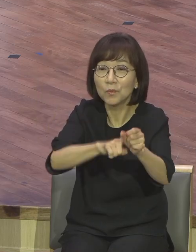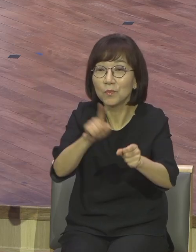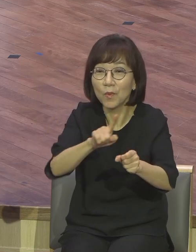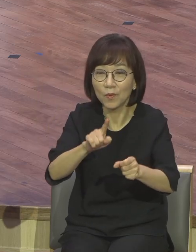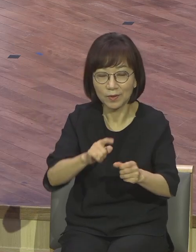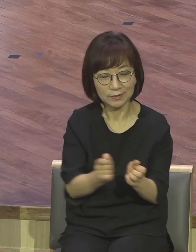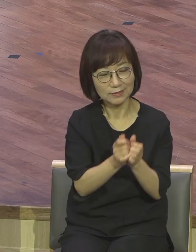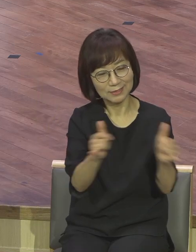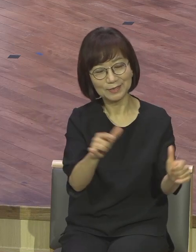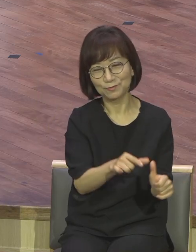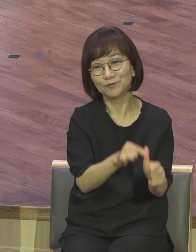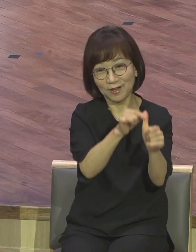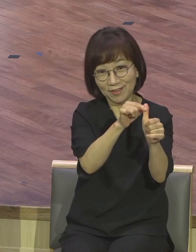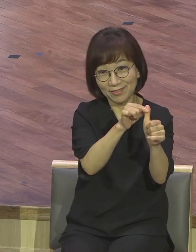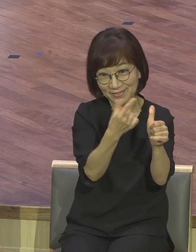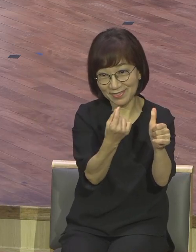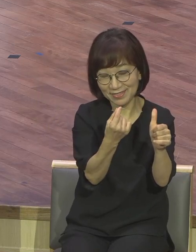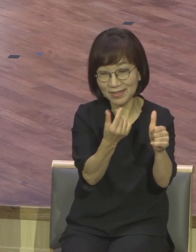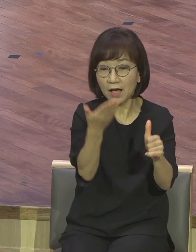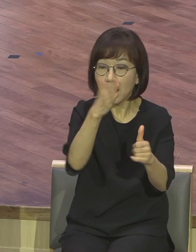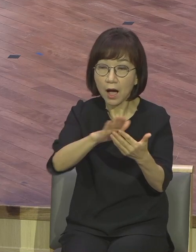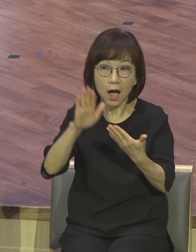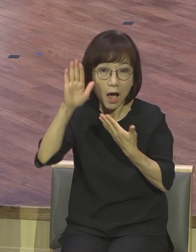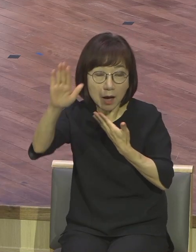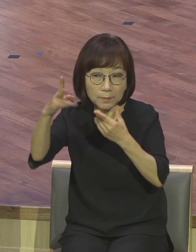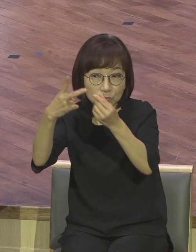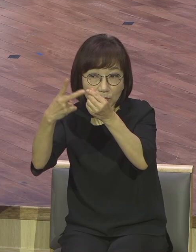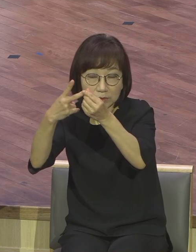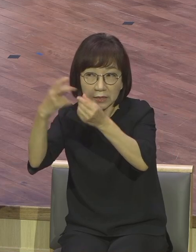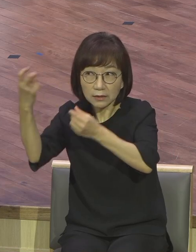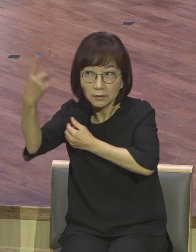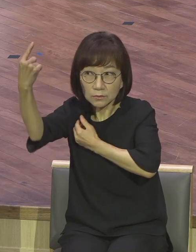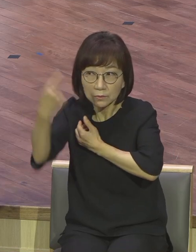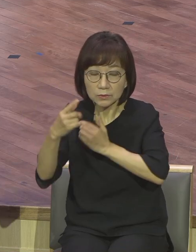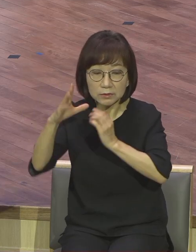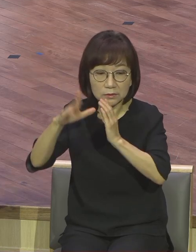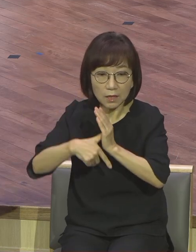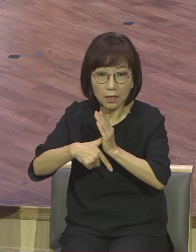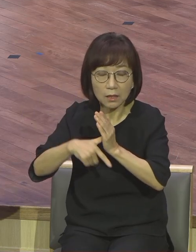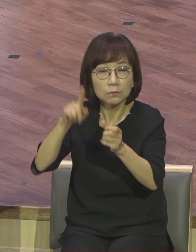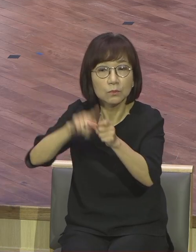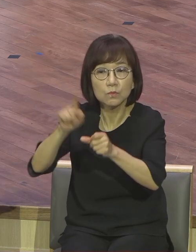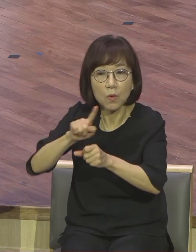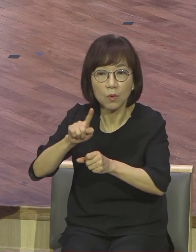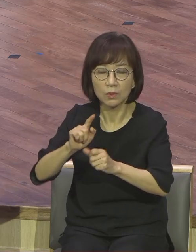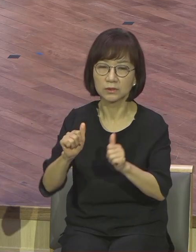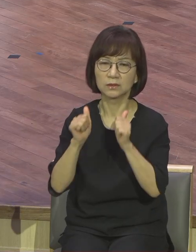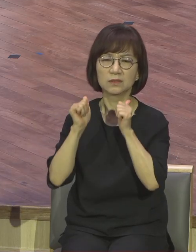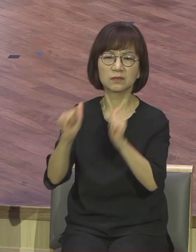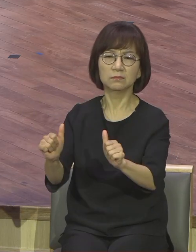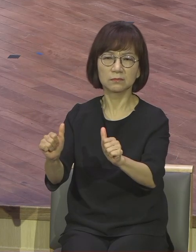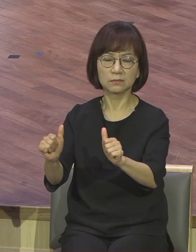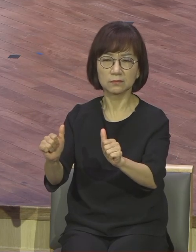인류 구원해서 오시지만 예수님 재림 때는 구원이 아닙니다. 심판입니다. 이제는 심판입니다.